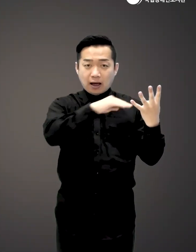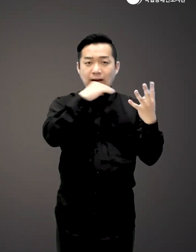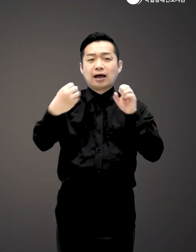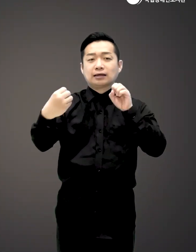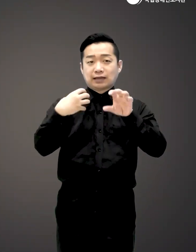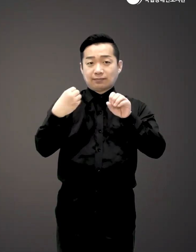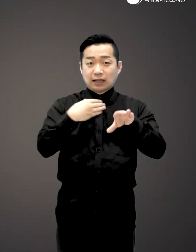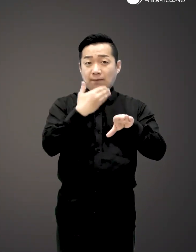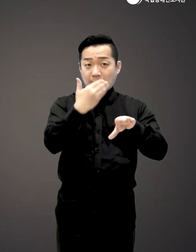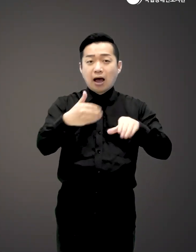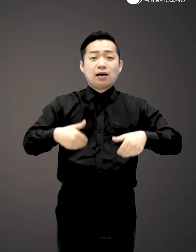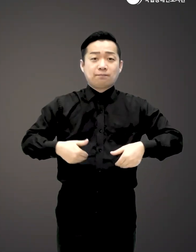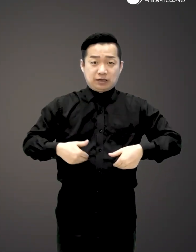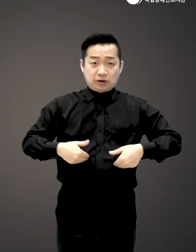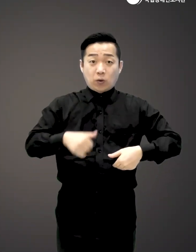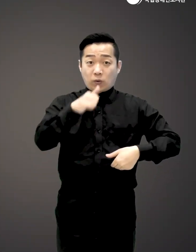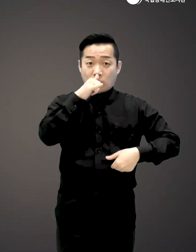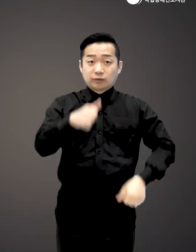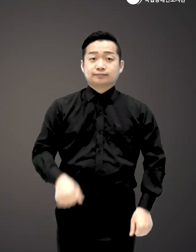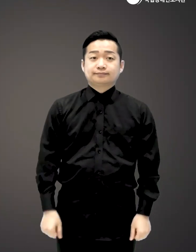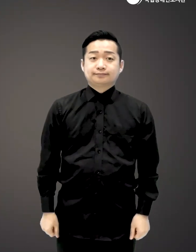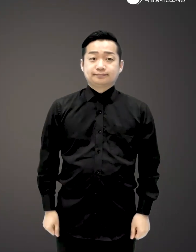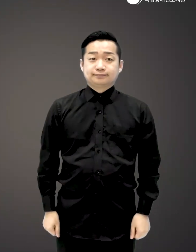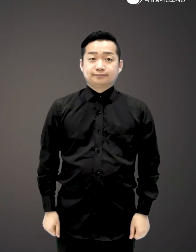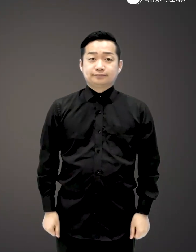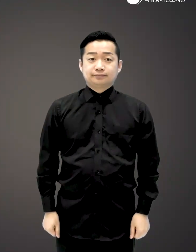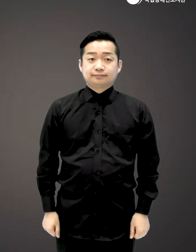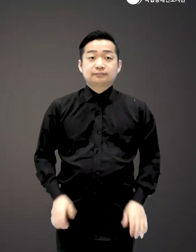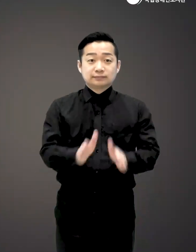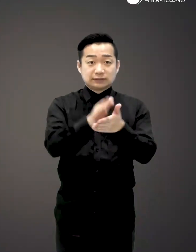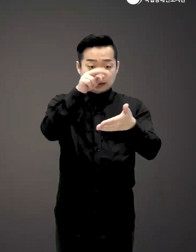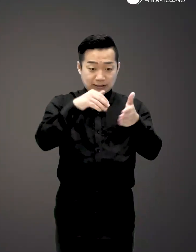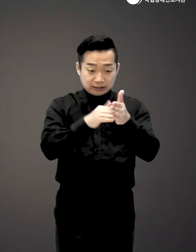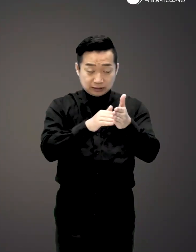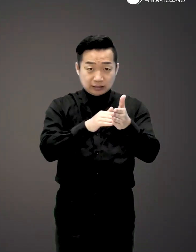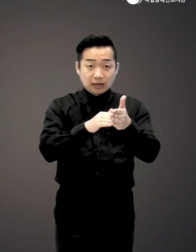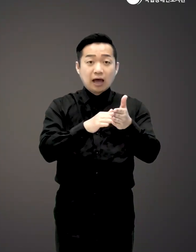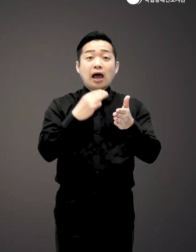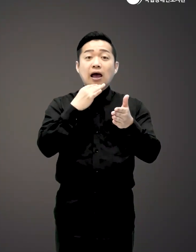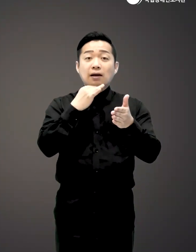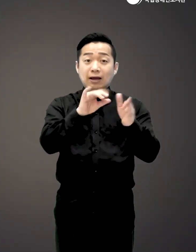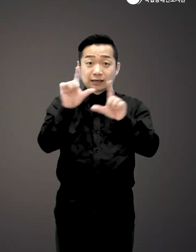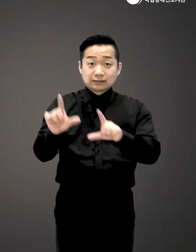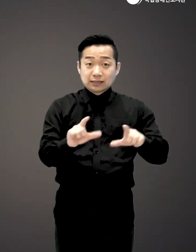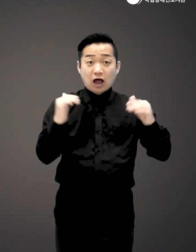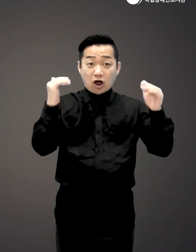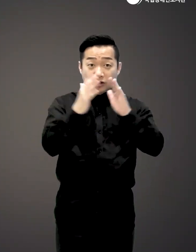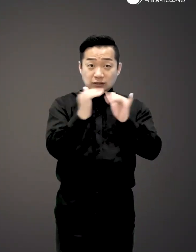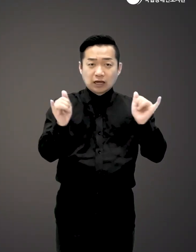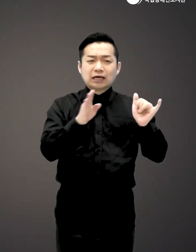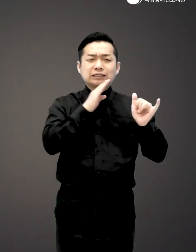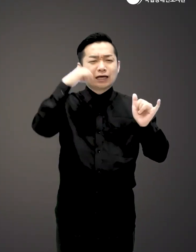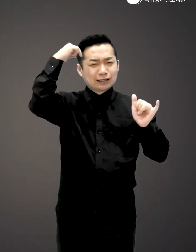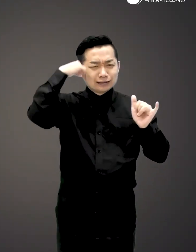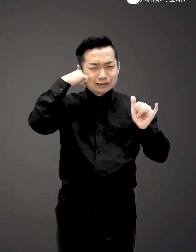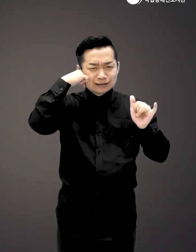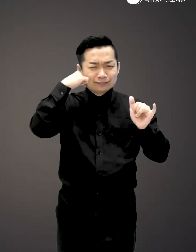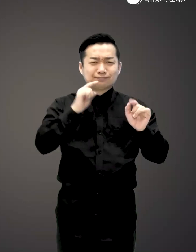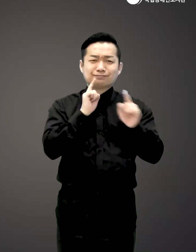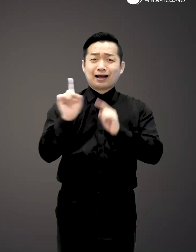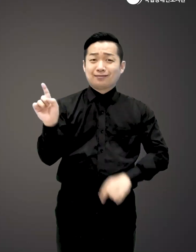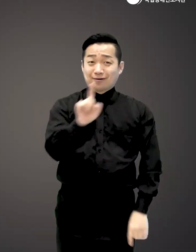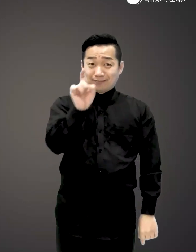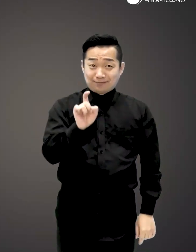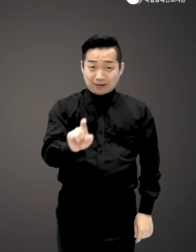올바른 예스를 외칠 수 있어야 한다고 적혀 있는데요 책을 본 우리 백세시대의 중장년들의 리얼 후기는 어땠을까요